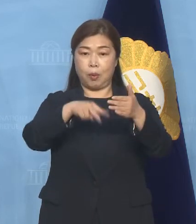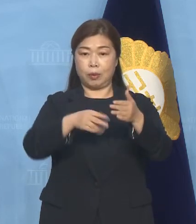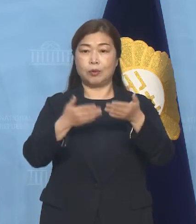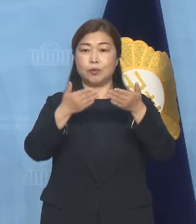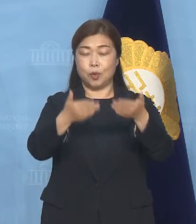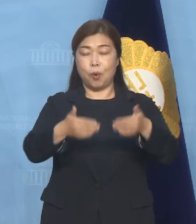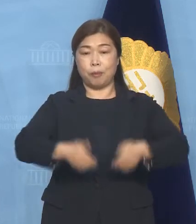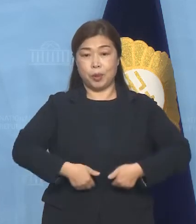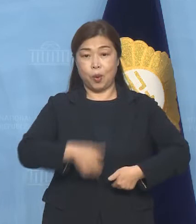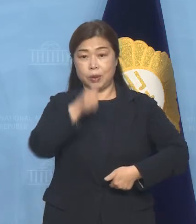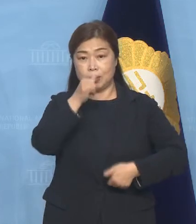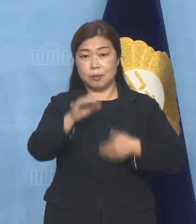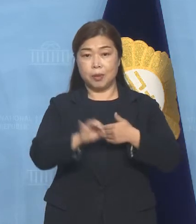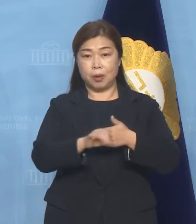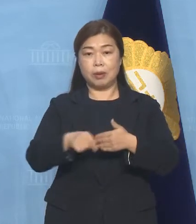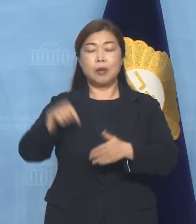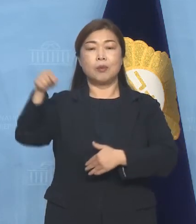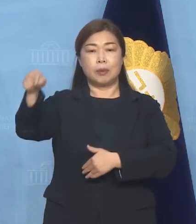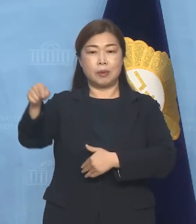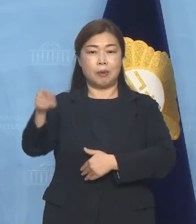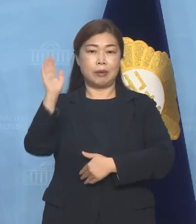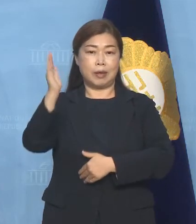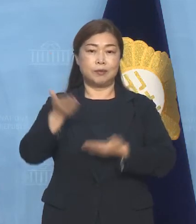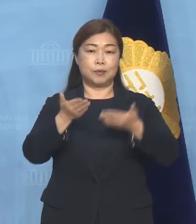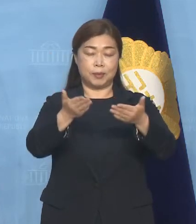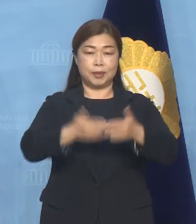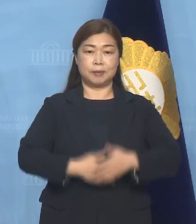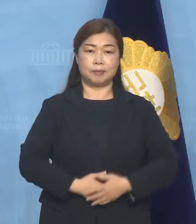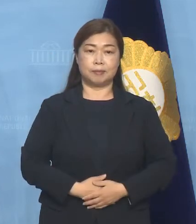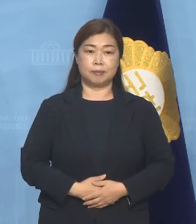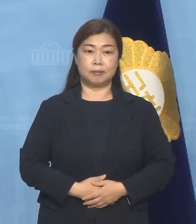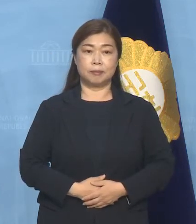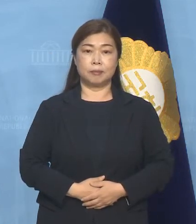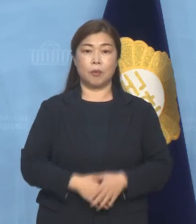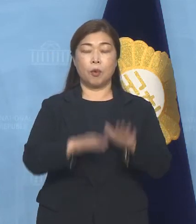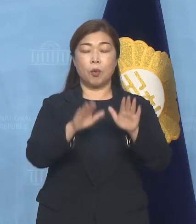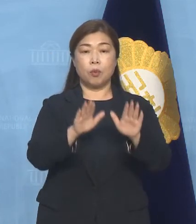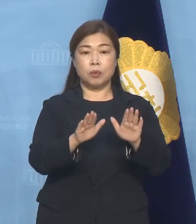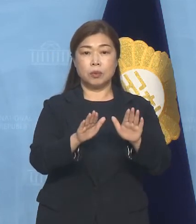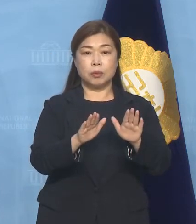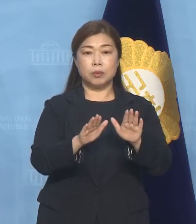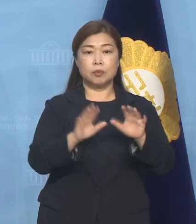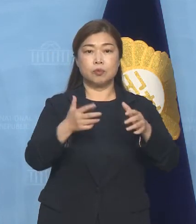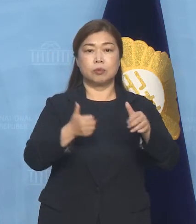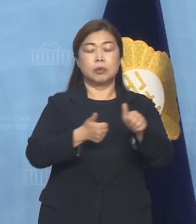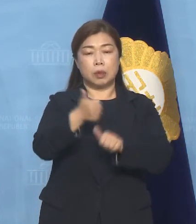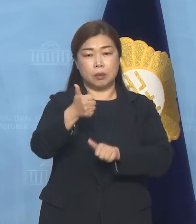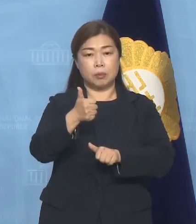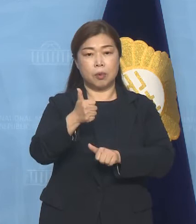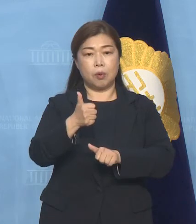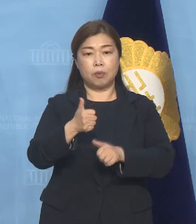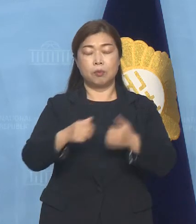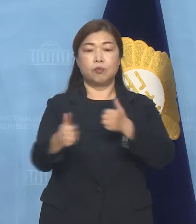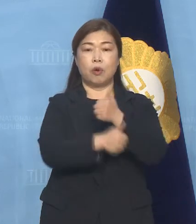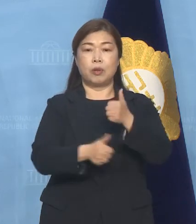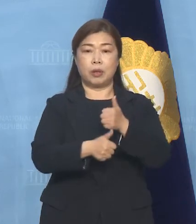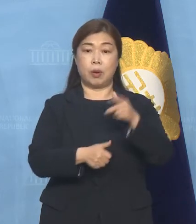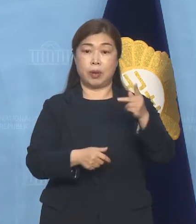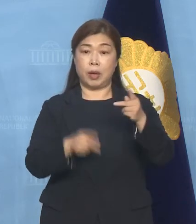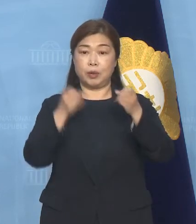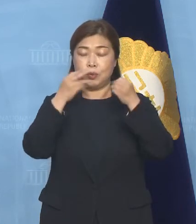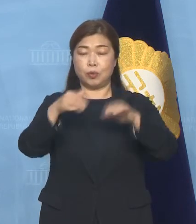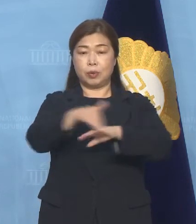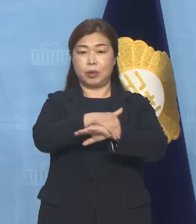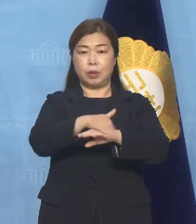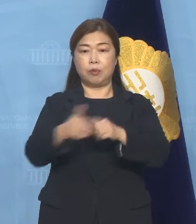필요한 것은 백브리핑을 통해서 말씀드리겠습니다 오늘 국란국복위원회와 K-뉴딜위원회가 통합을